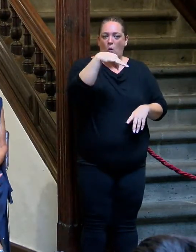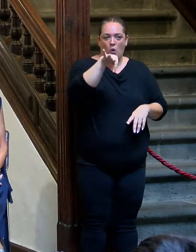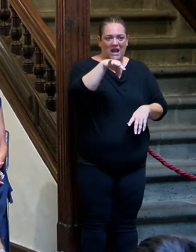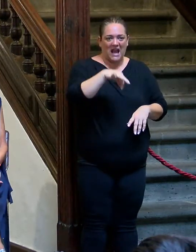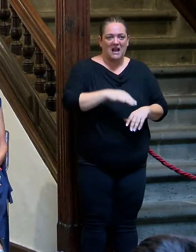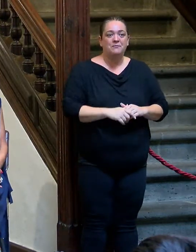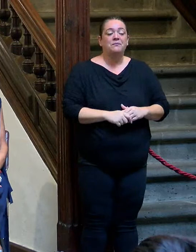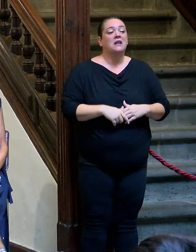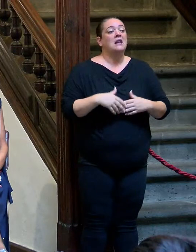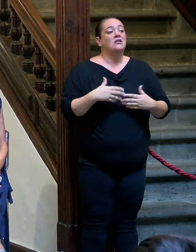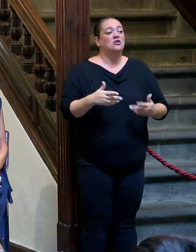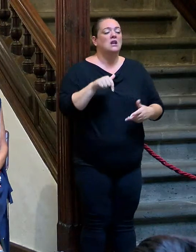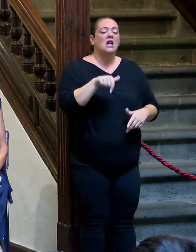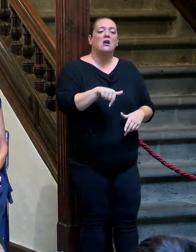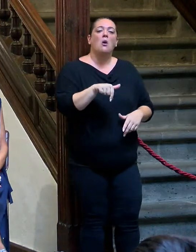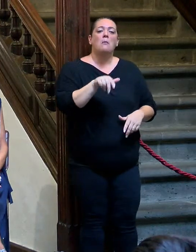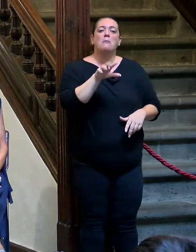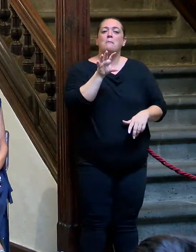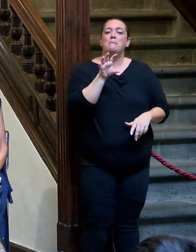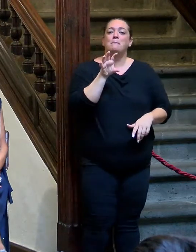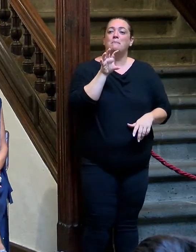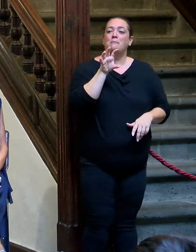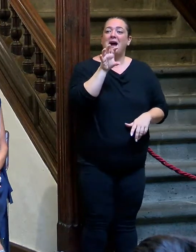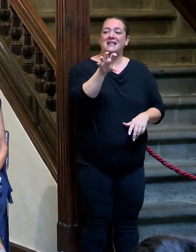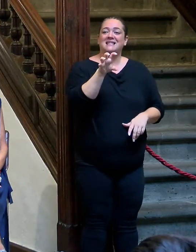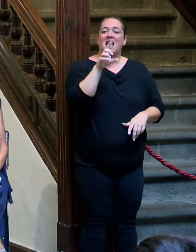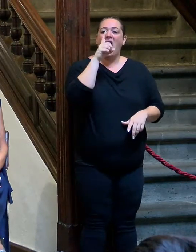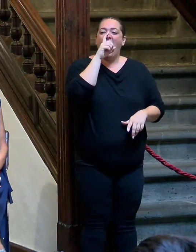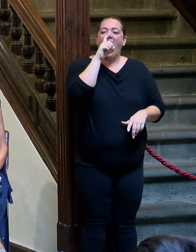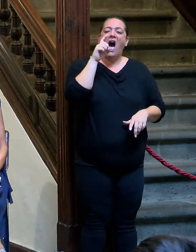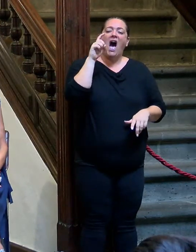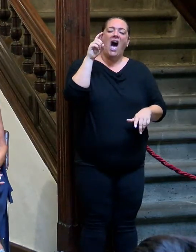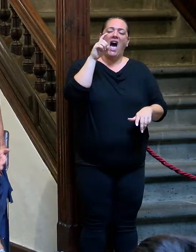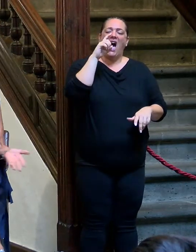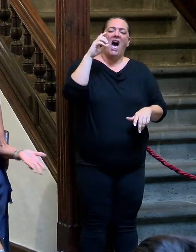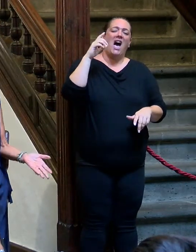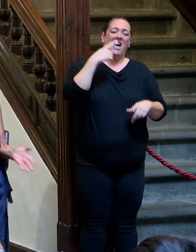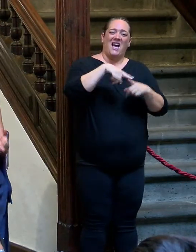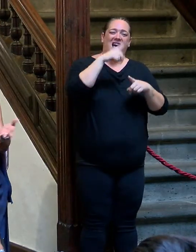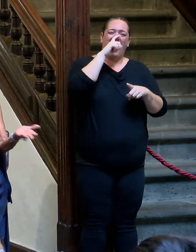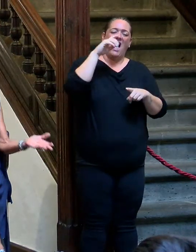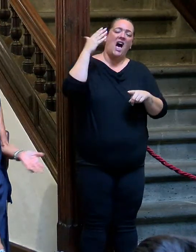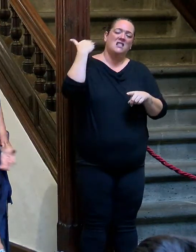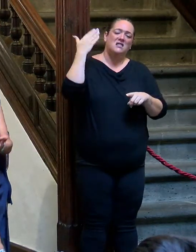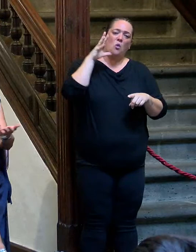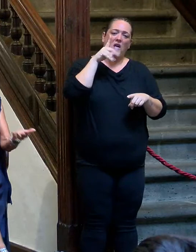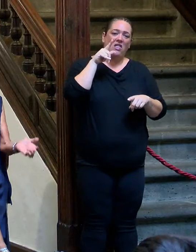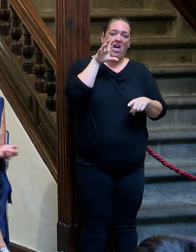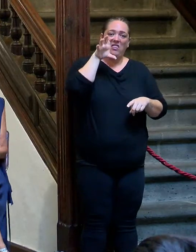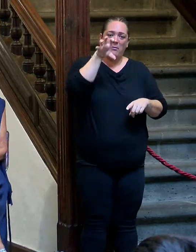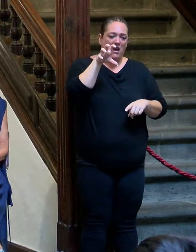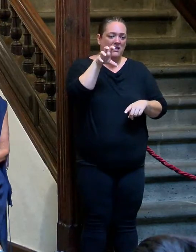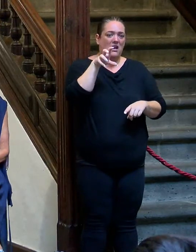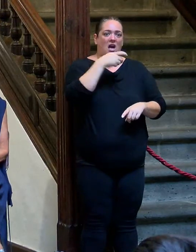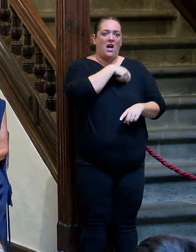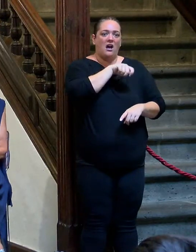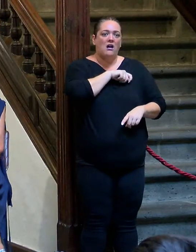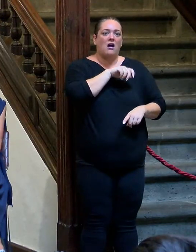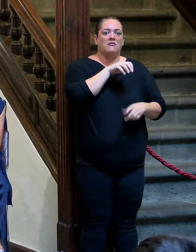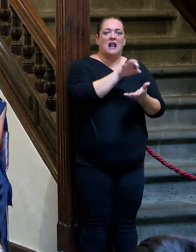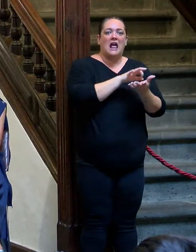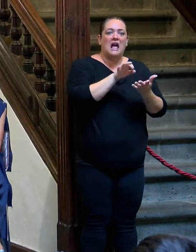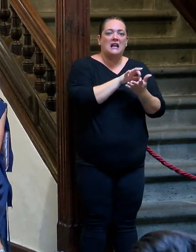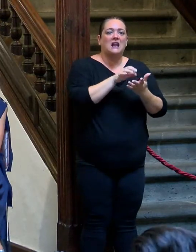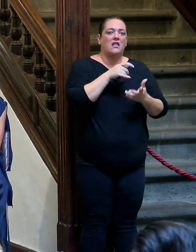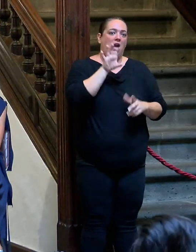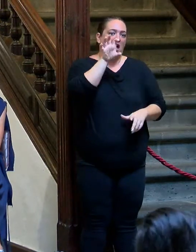dicho, que estoy en el país con mayor antigüedad de democracia de España, de las penínsulas, de las islas, de lo que